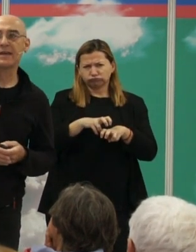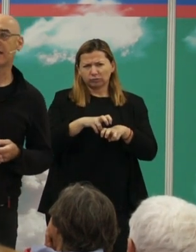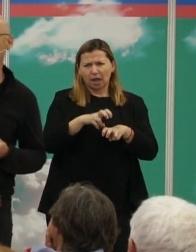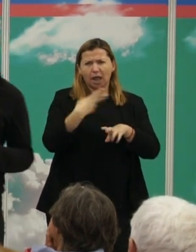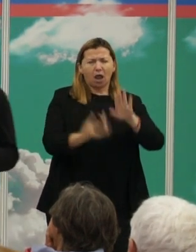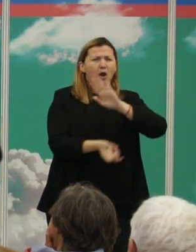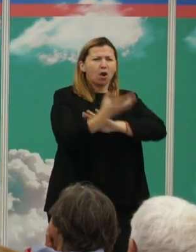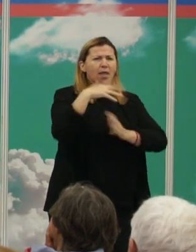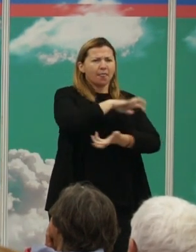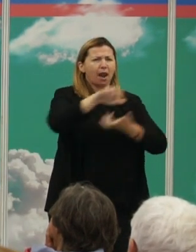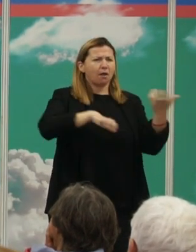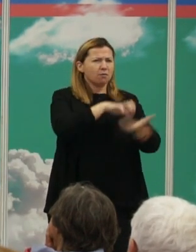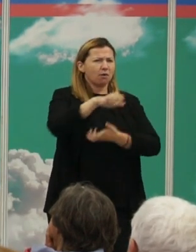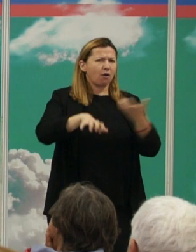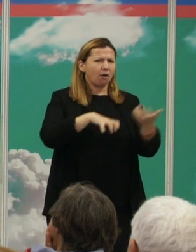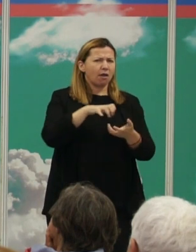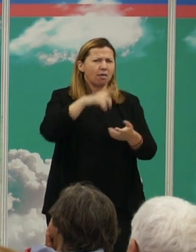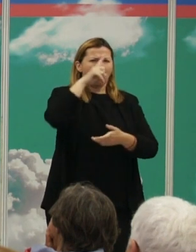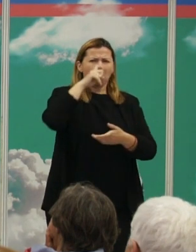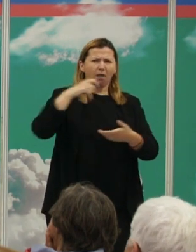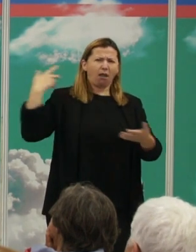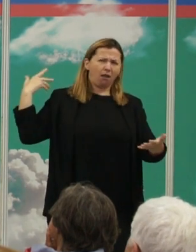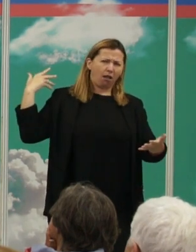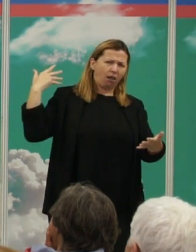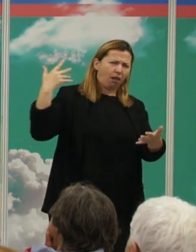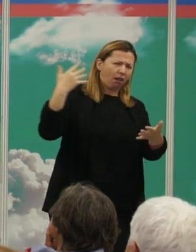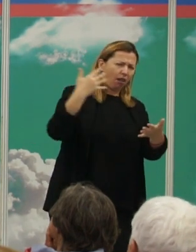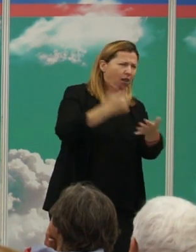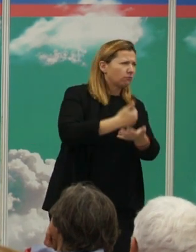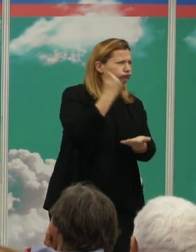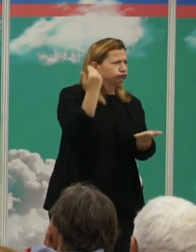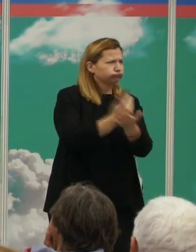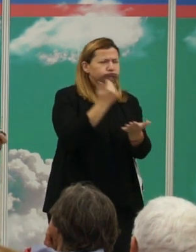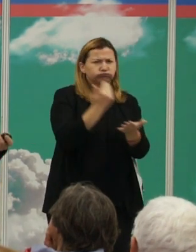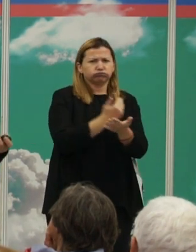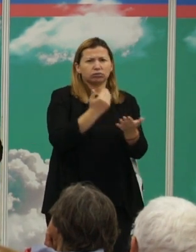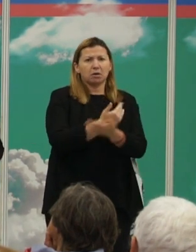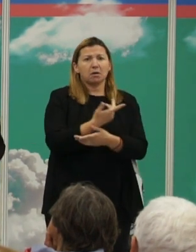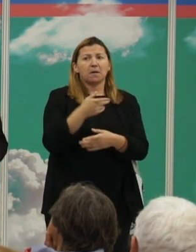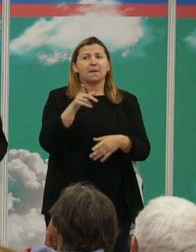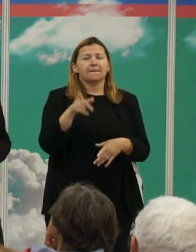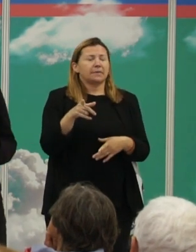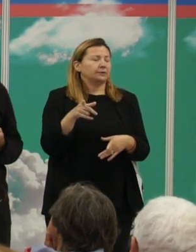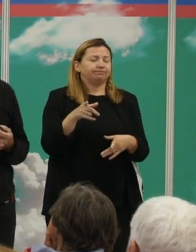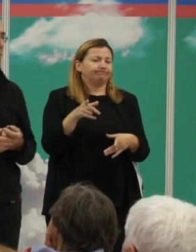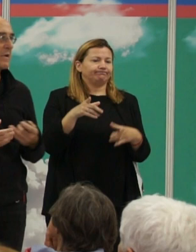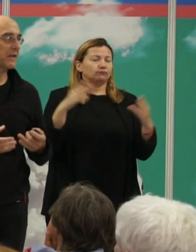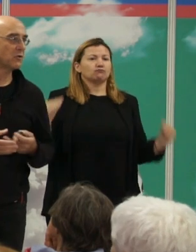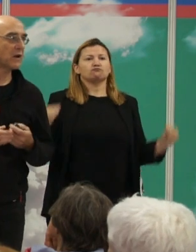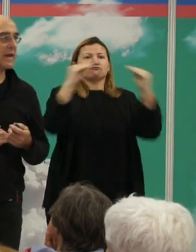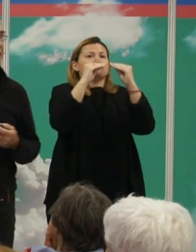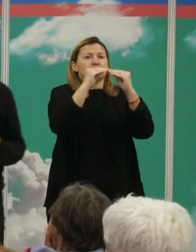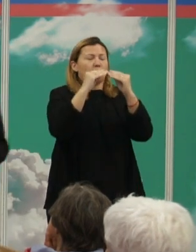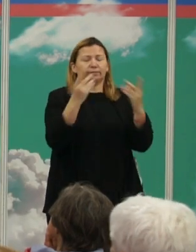violencia en los seres humanos desde hace muchísimo tiempo, a pesar de lo cual no se ha llegado a ningún consenso todavía. No tenemos una